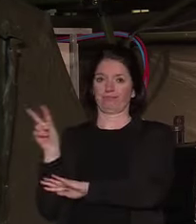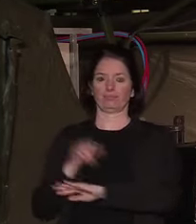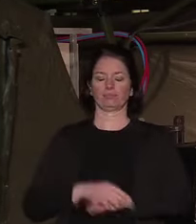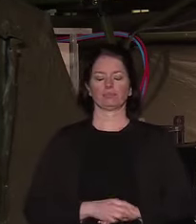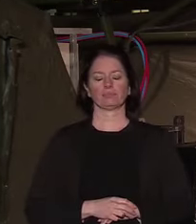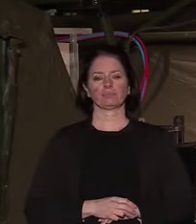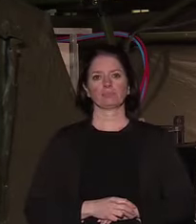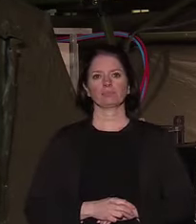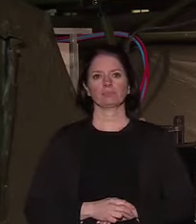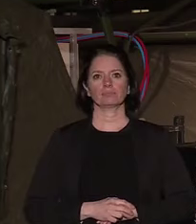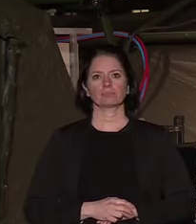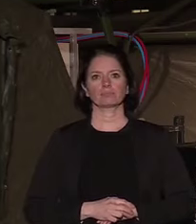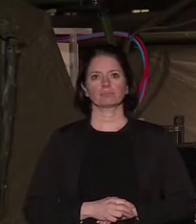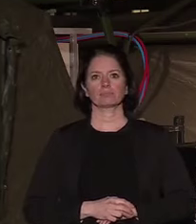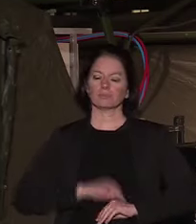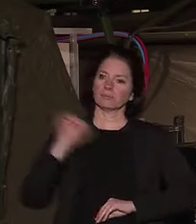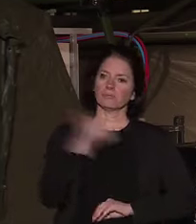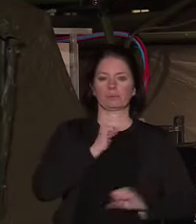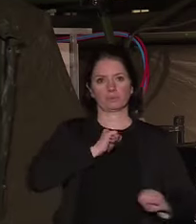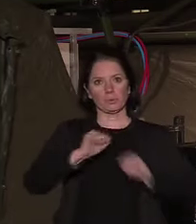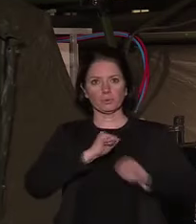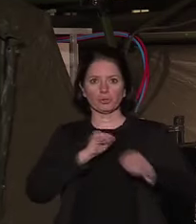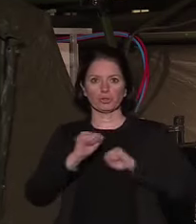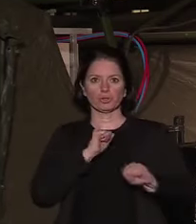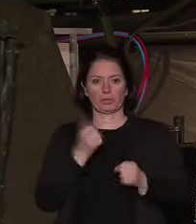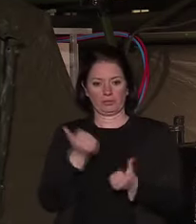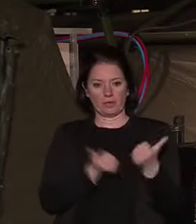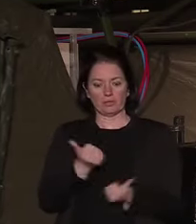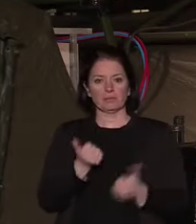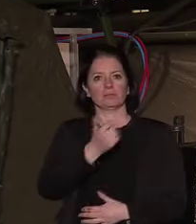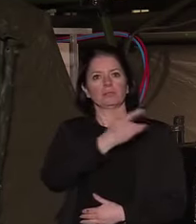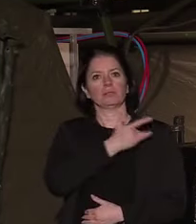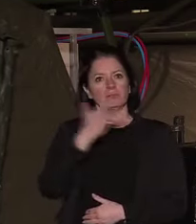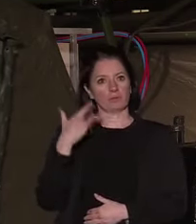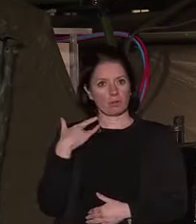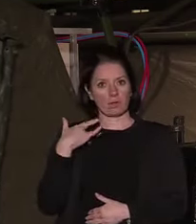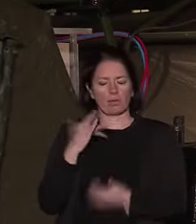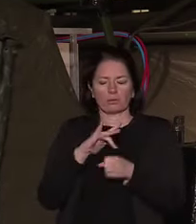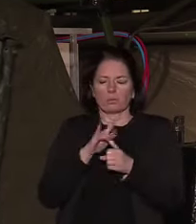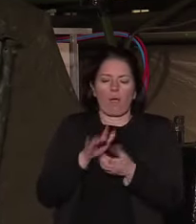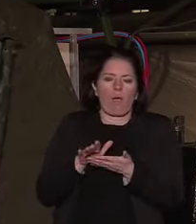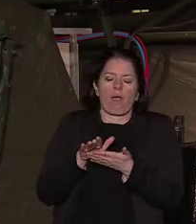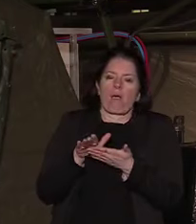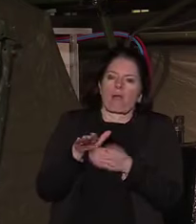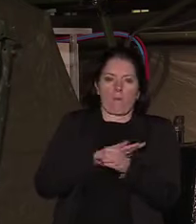et par la mobilisation aussi du service de santé dans son intégralité.